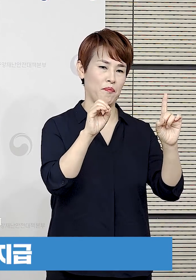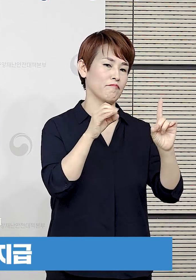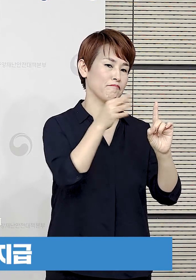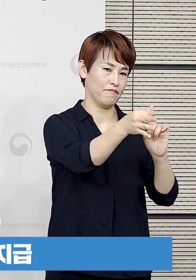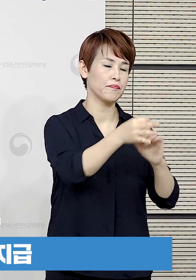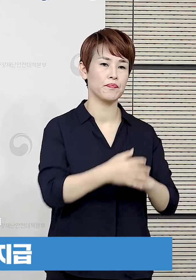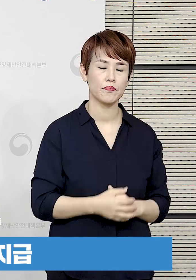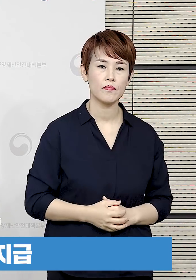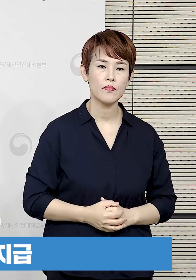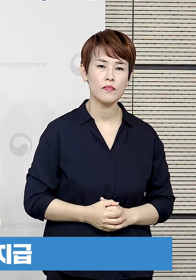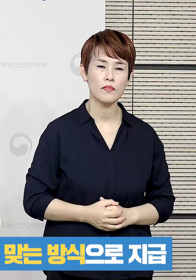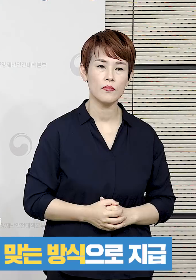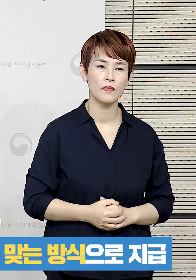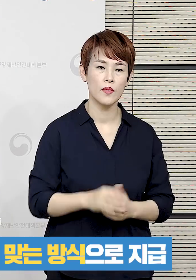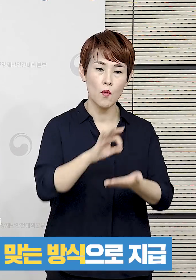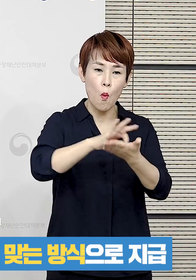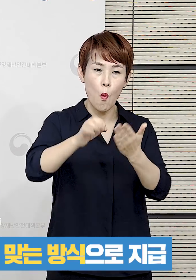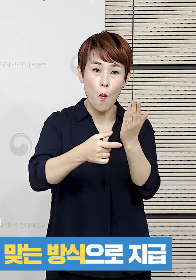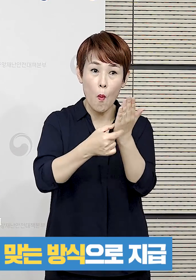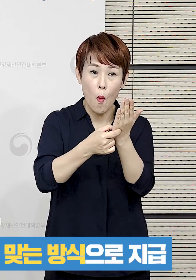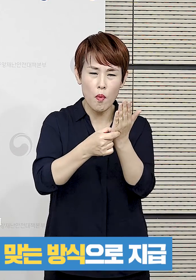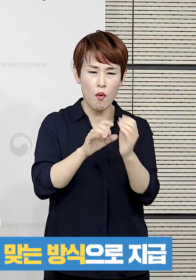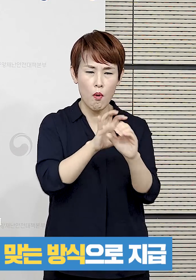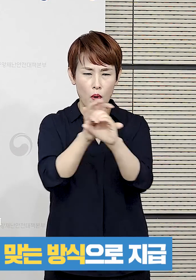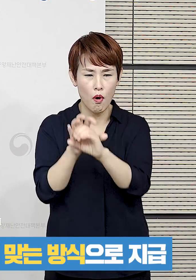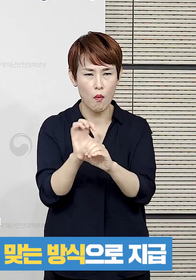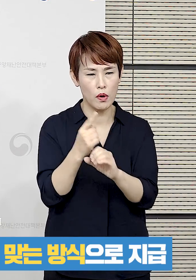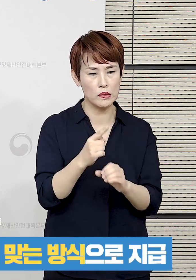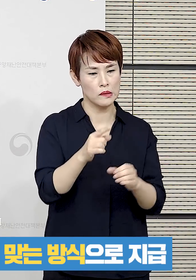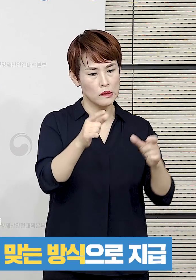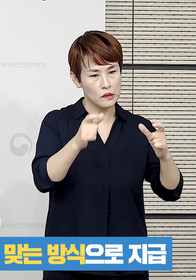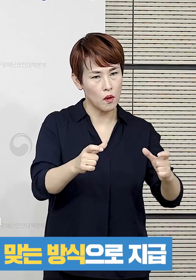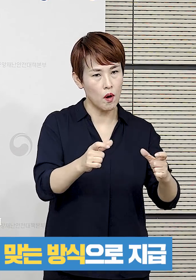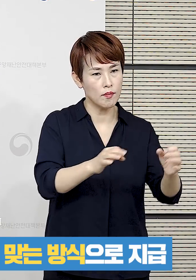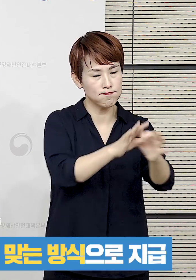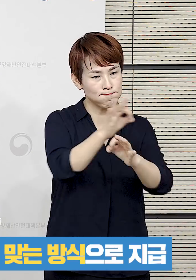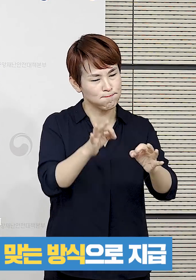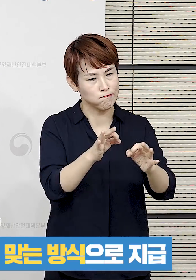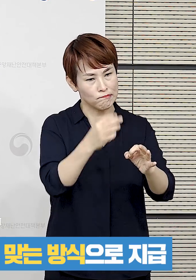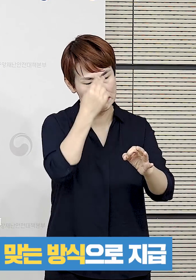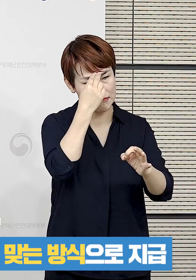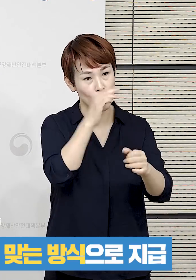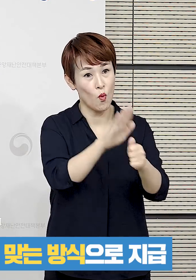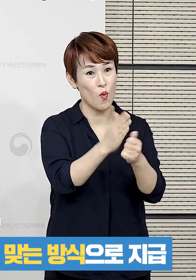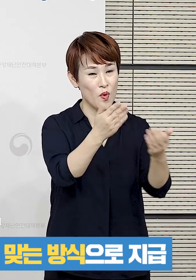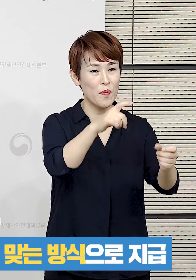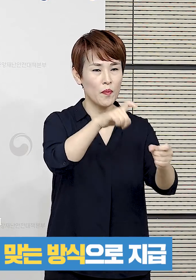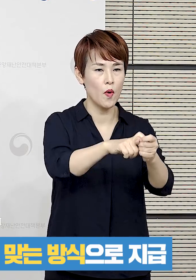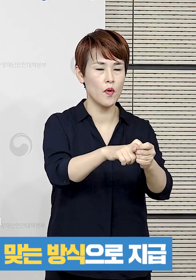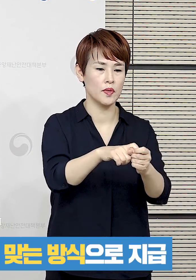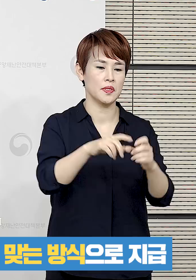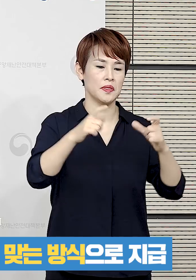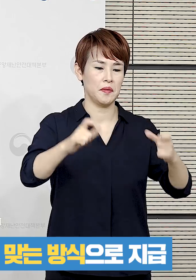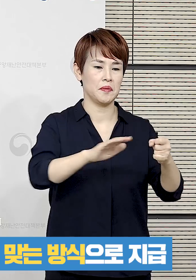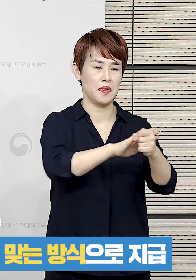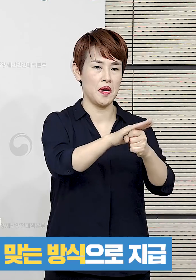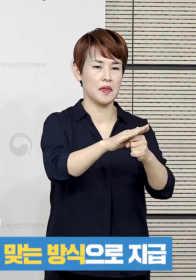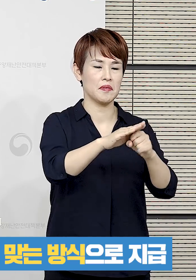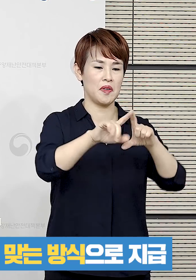지급할 계획입니다. 소비 쿠폰은 코로나19로 위축된 지역경제에 보탬이 되기 위해 지역사랑상품권,